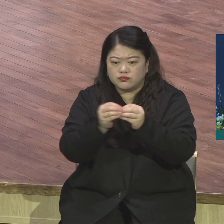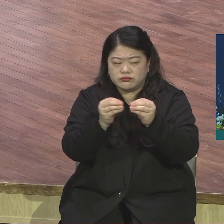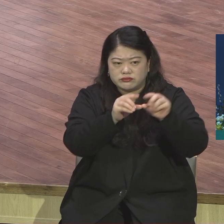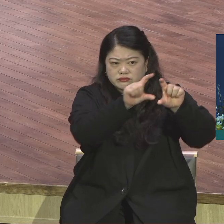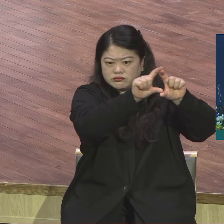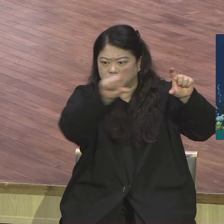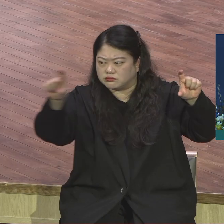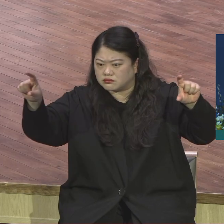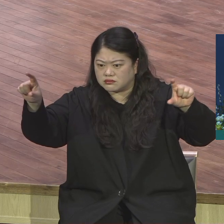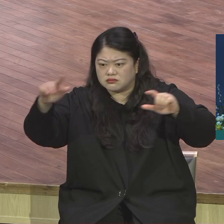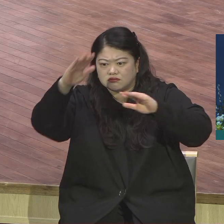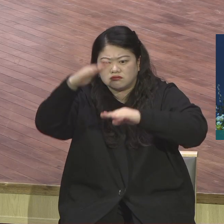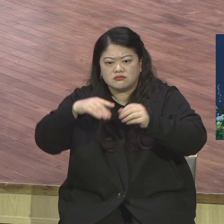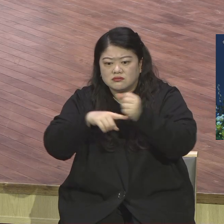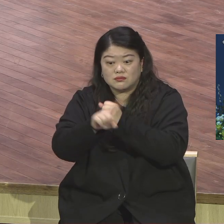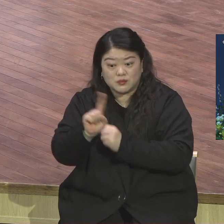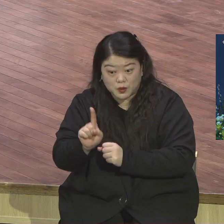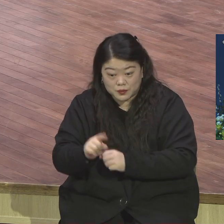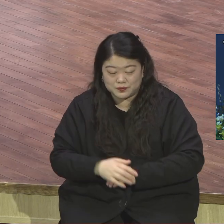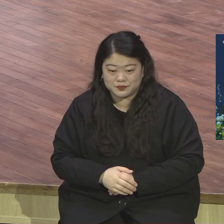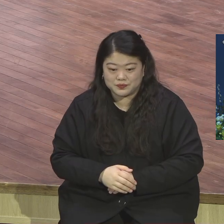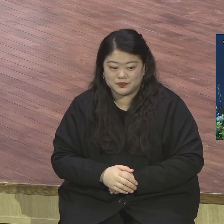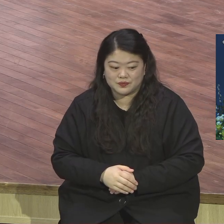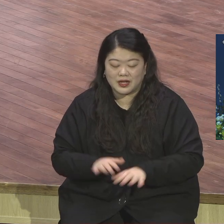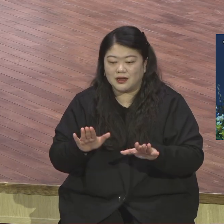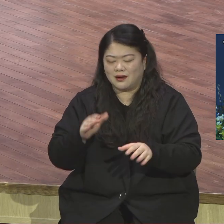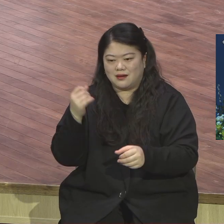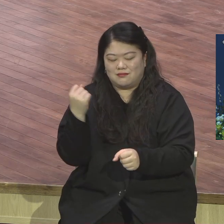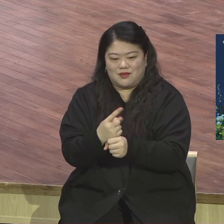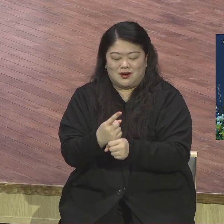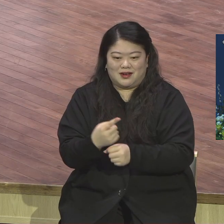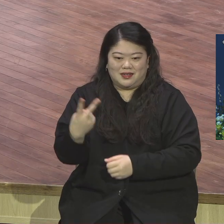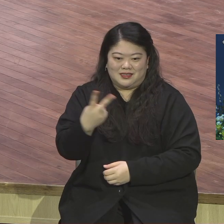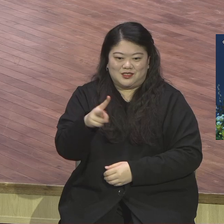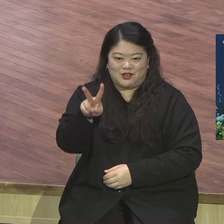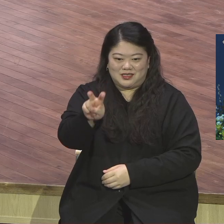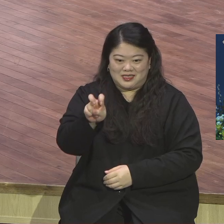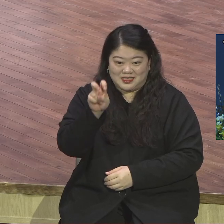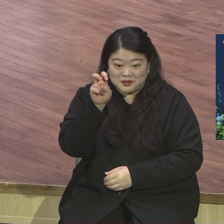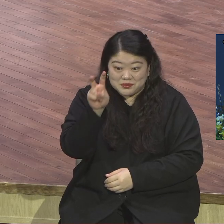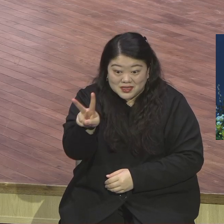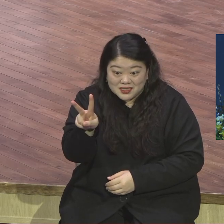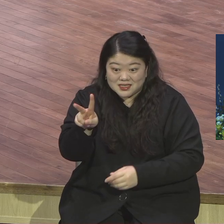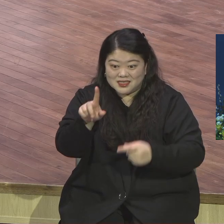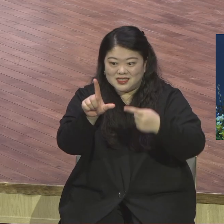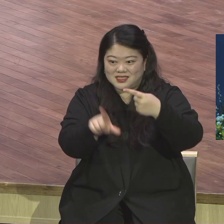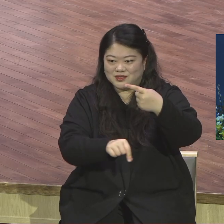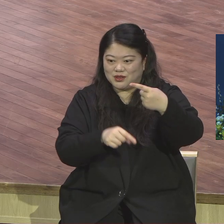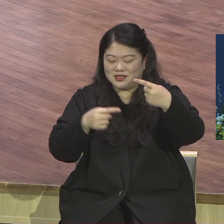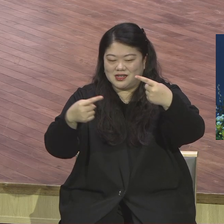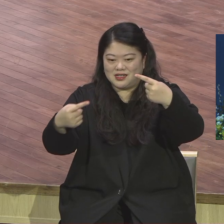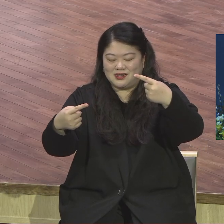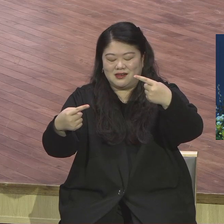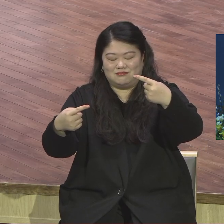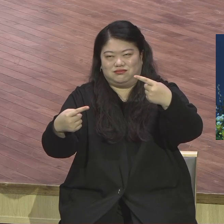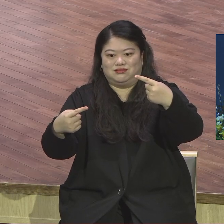2022년 새해가 밝았습니다. 2022년 하나님께서 우리에게 주실